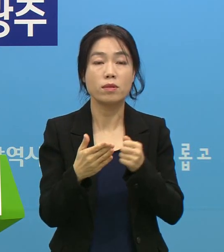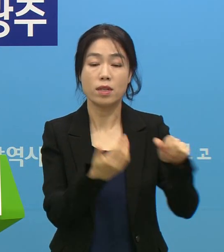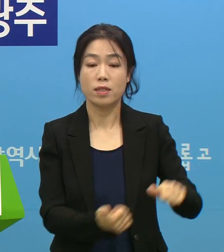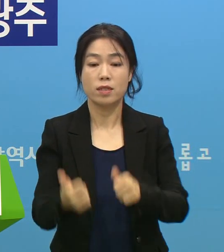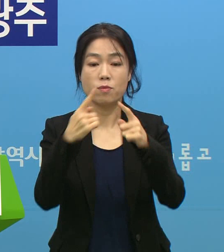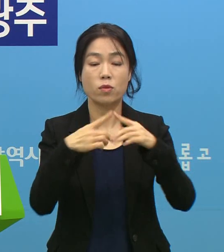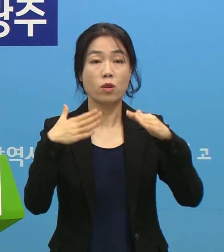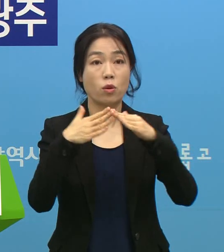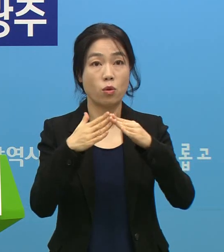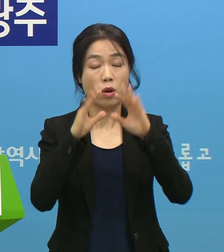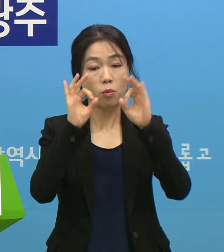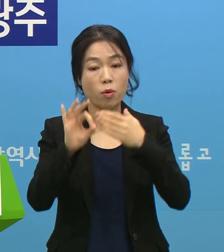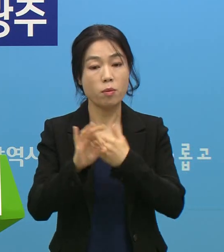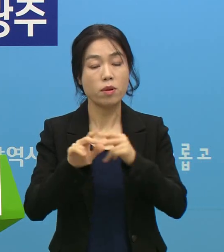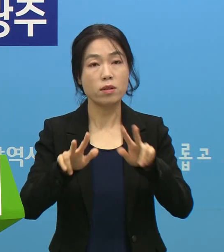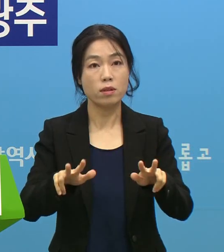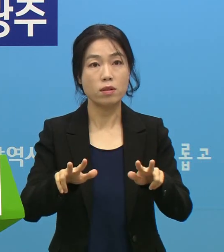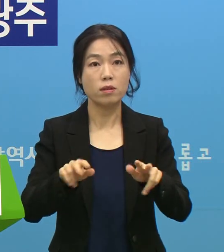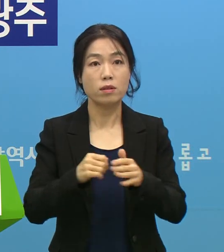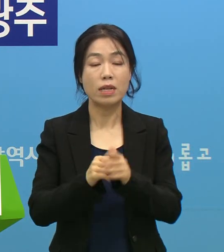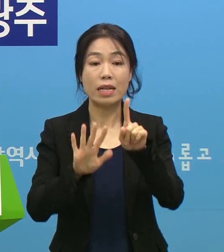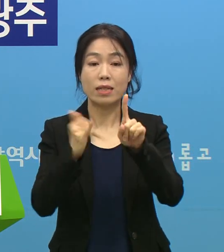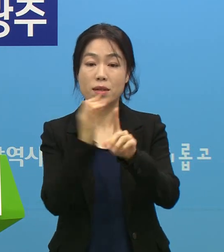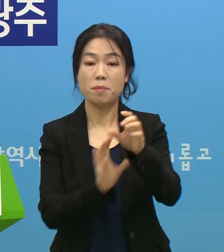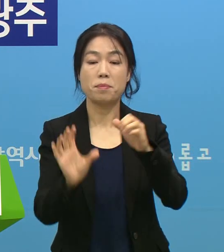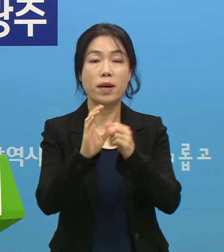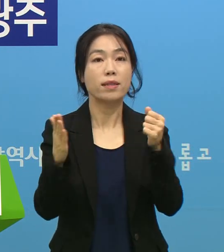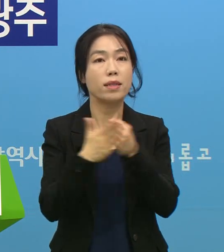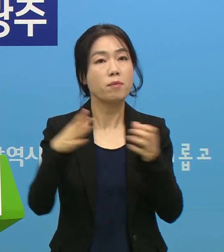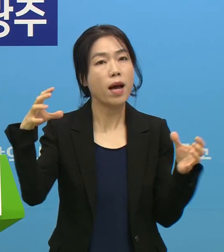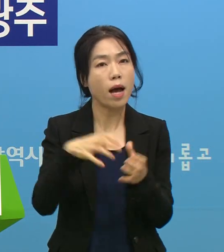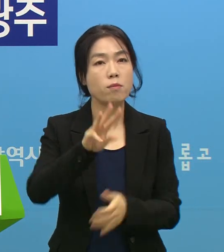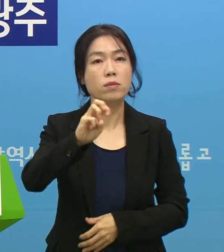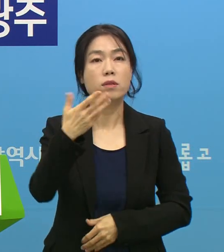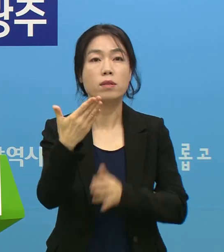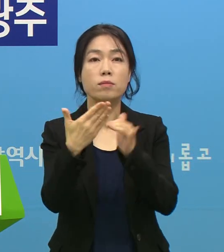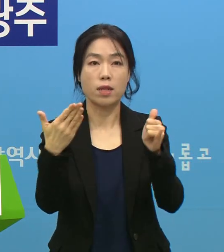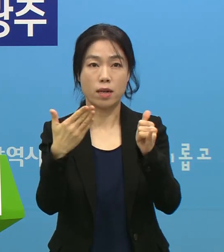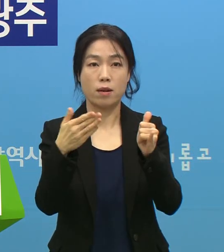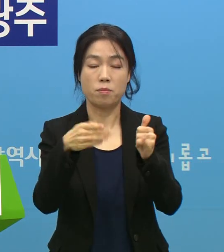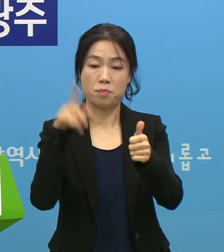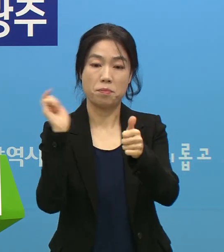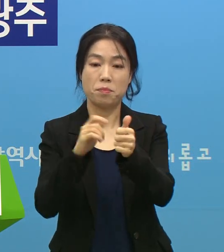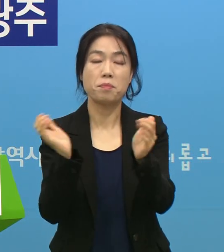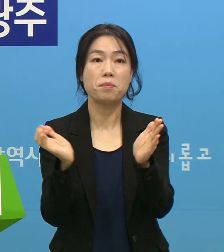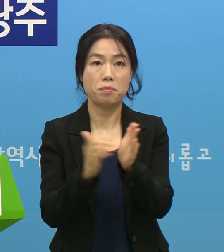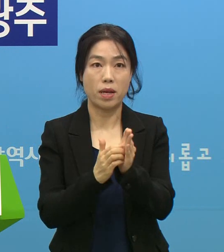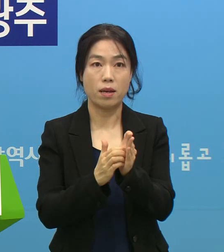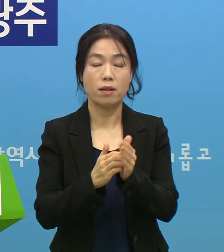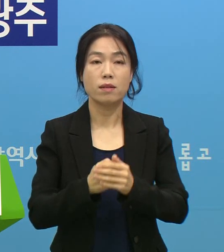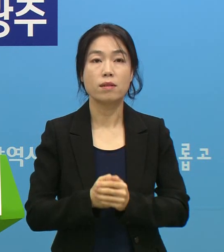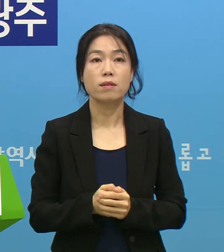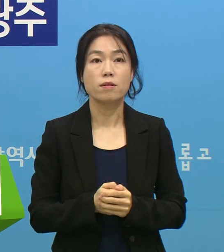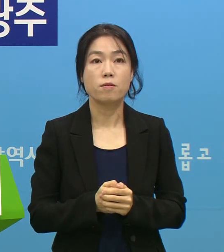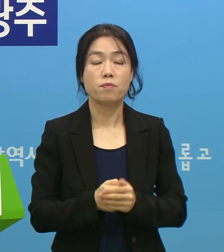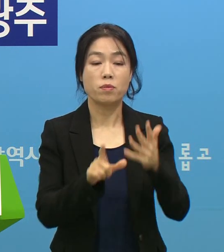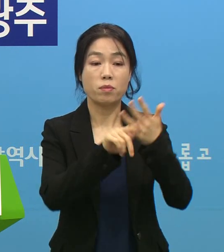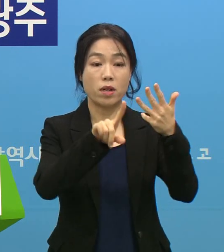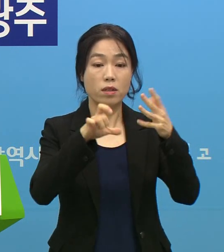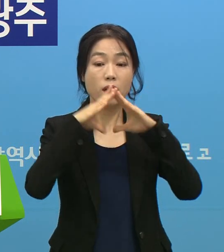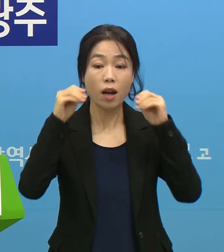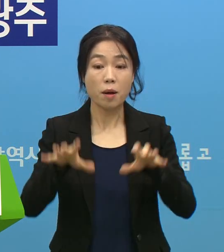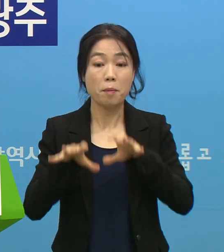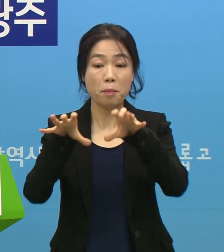침례교회 같은 경우는 지금 1명이 추가돼서 총 39명이 확진자가 되고 있고요. 8.15